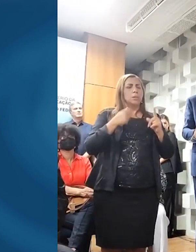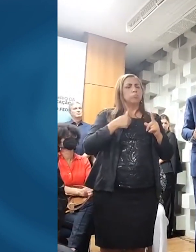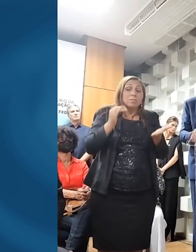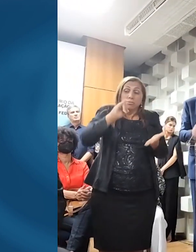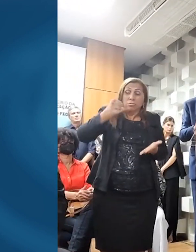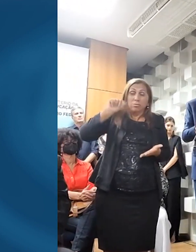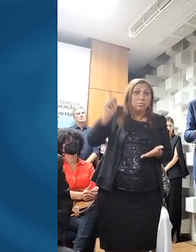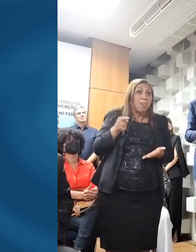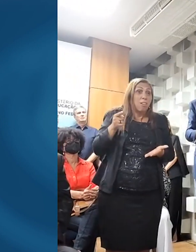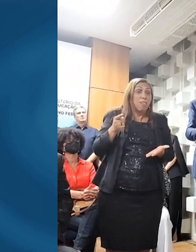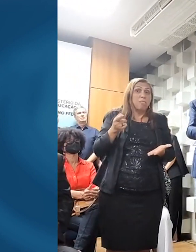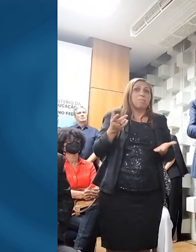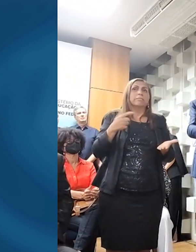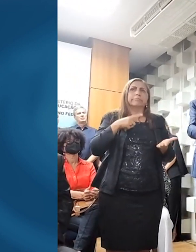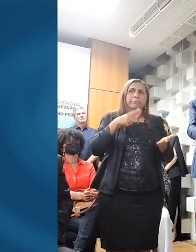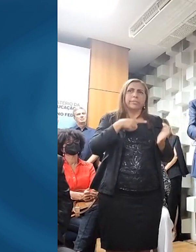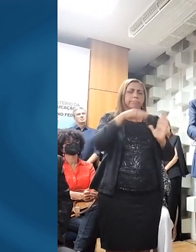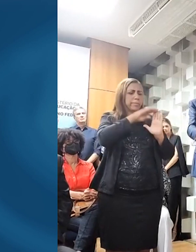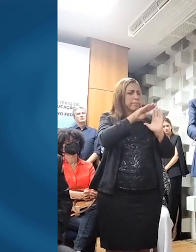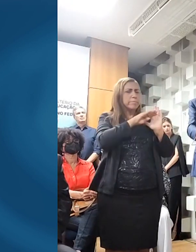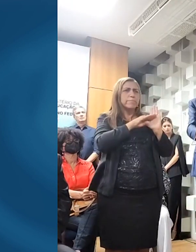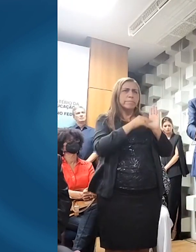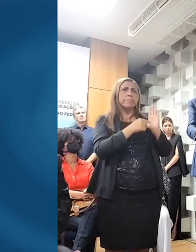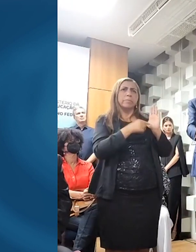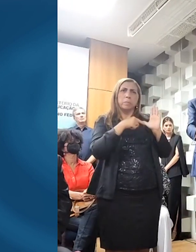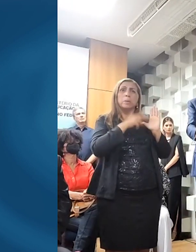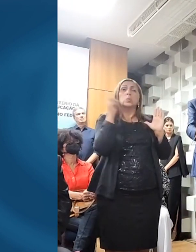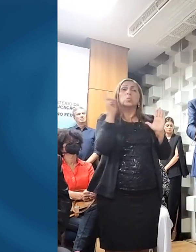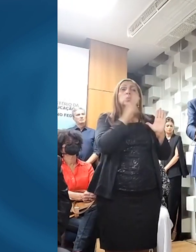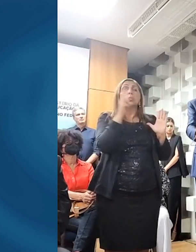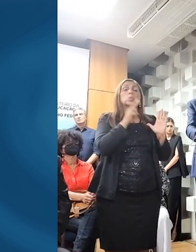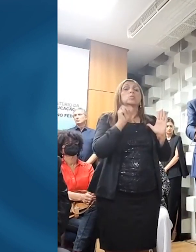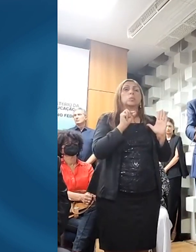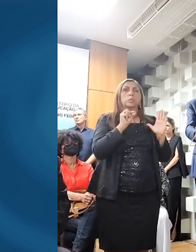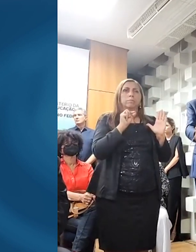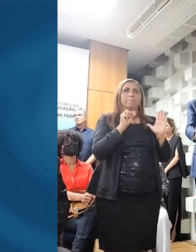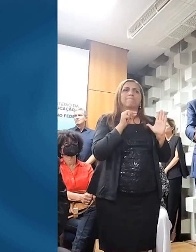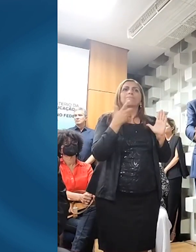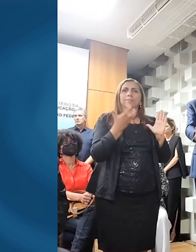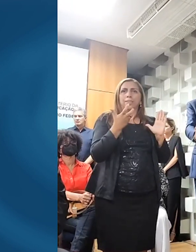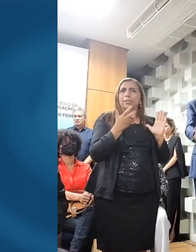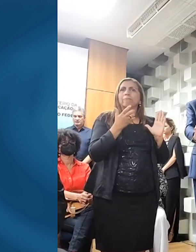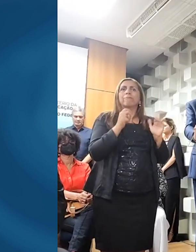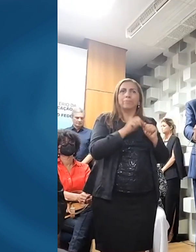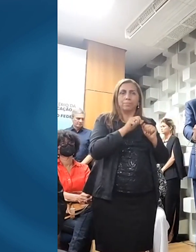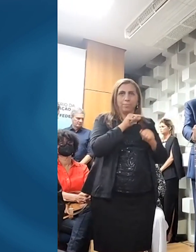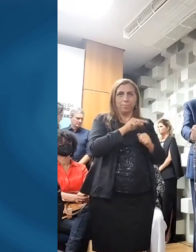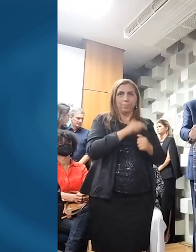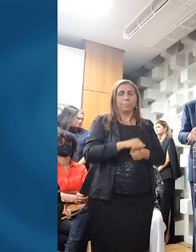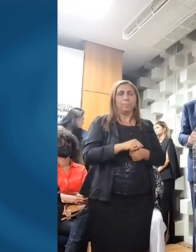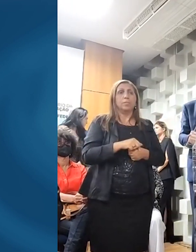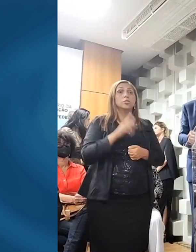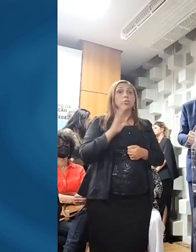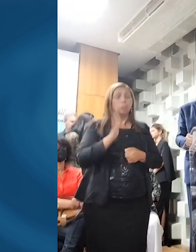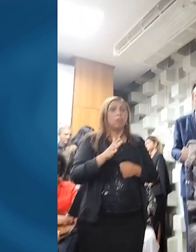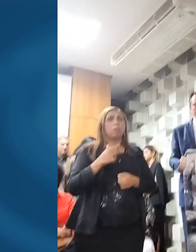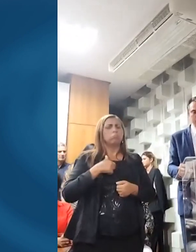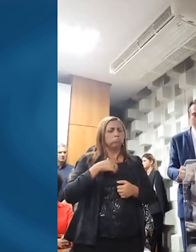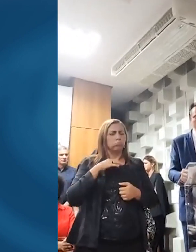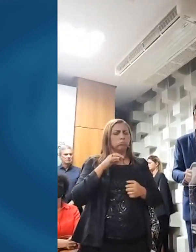municípios. Cito aqui algumas ações que considero mais urgentes e que queremos tomar. Já estou